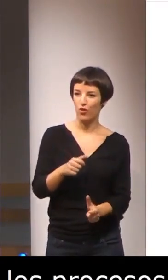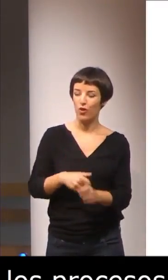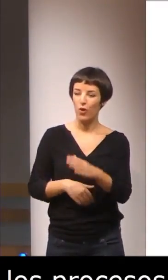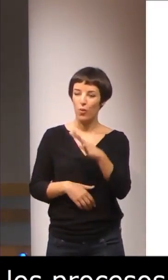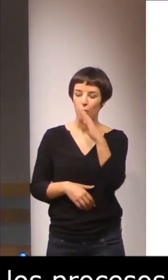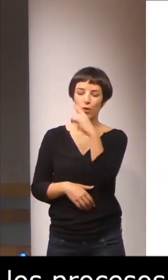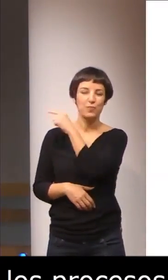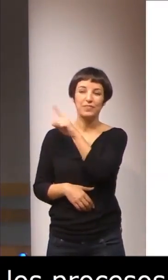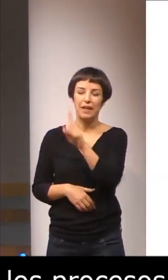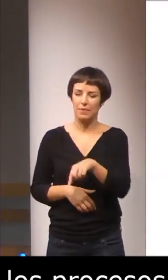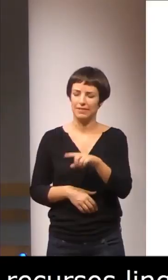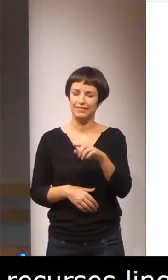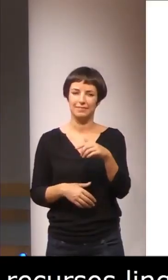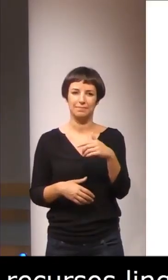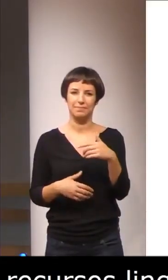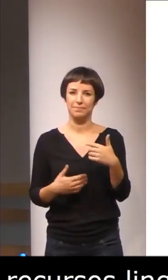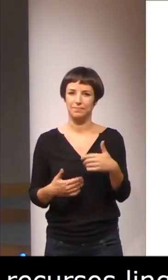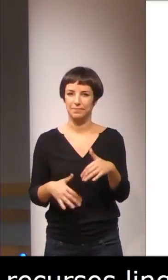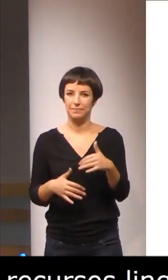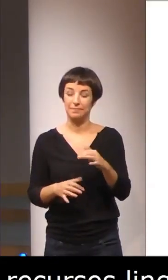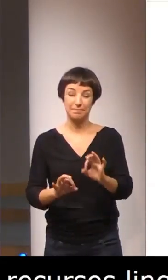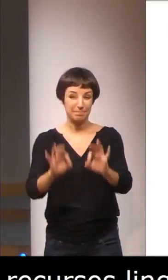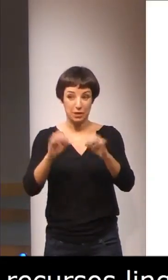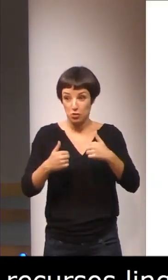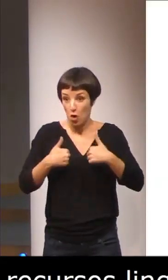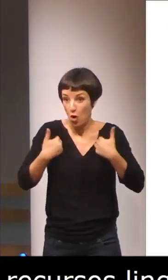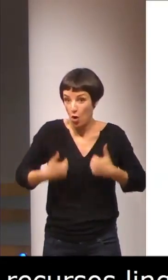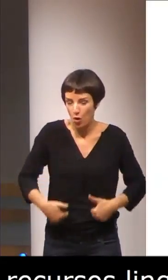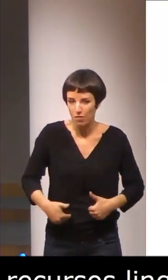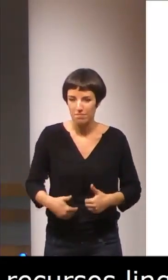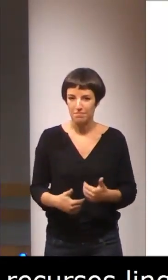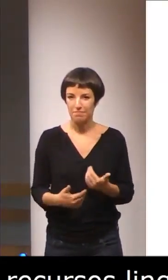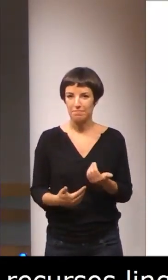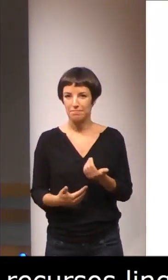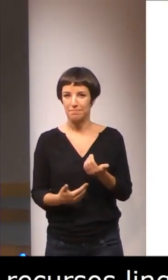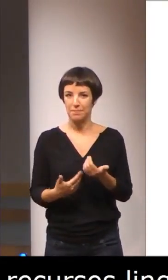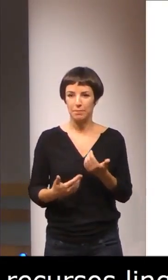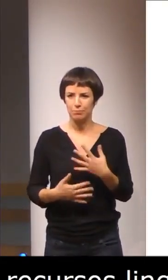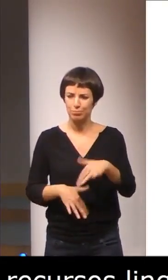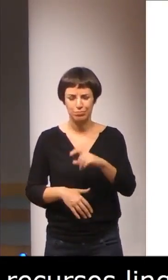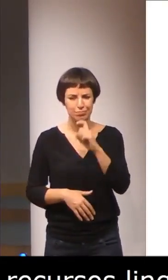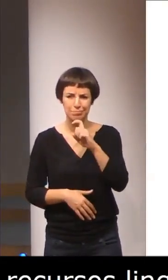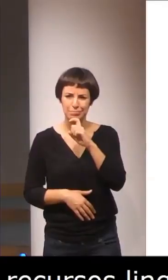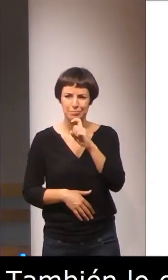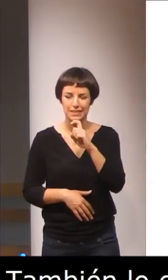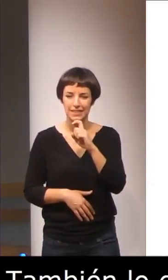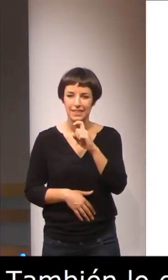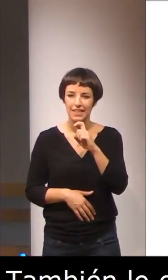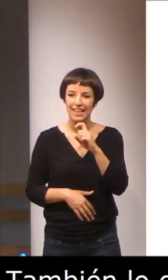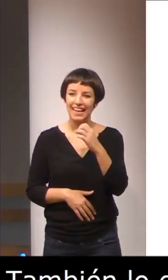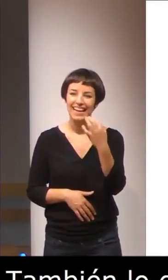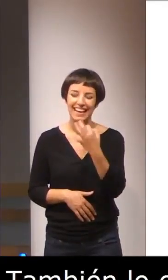lo que nos encontramos, o concretamente yo vivo un poco con dificultades, serían